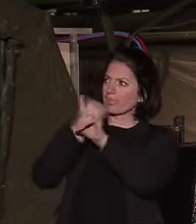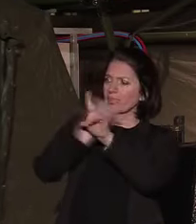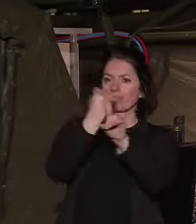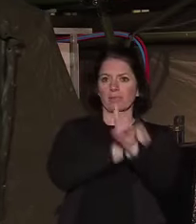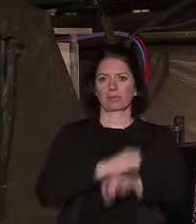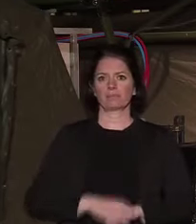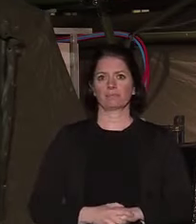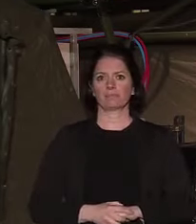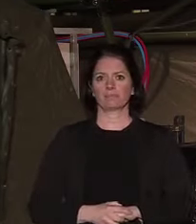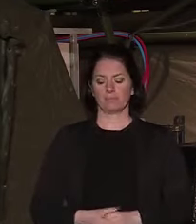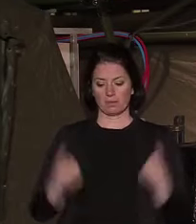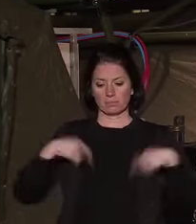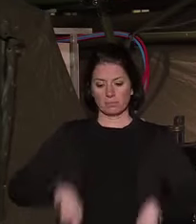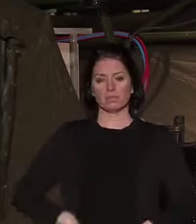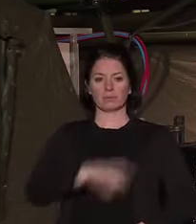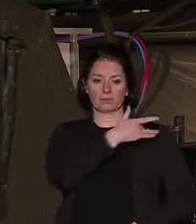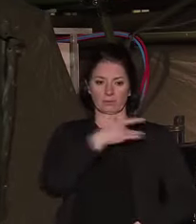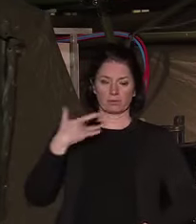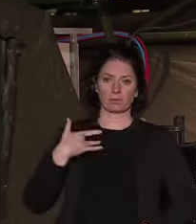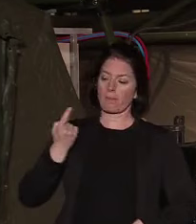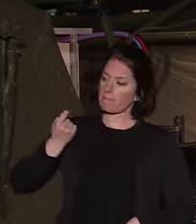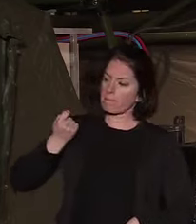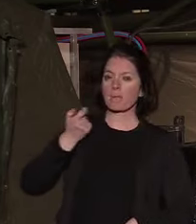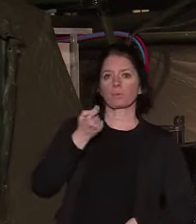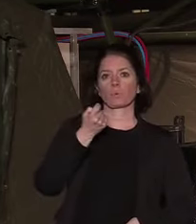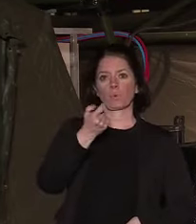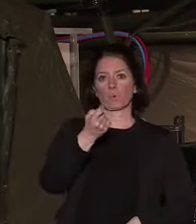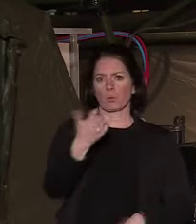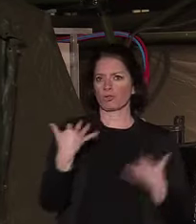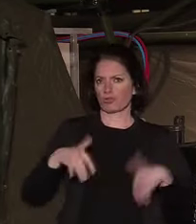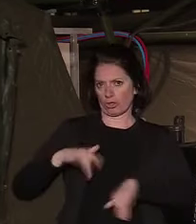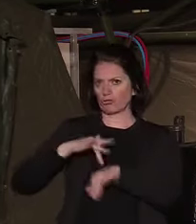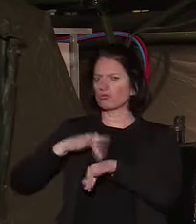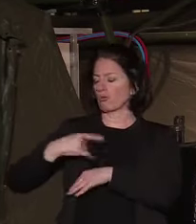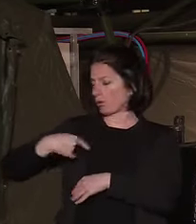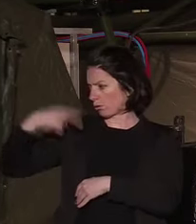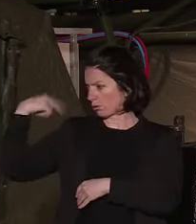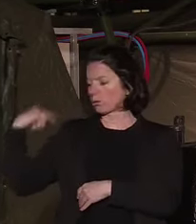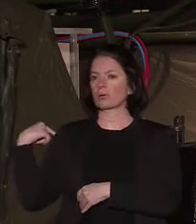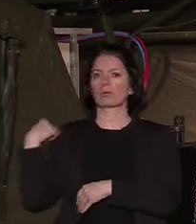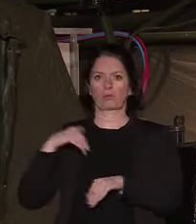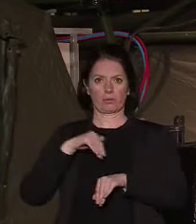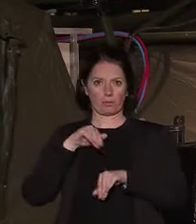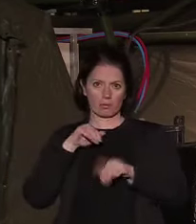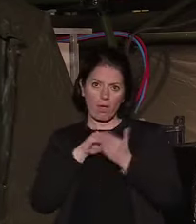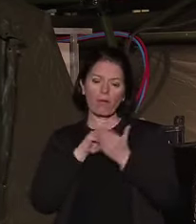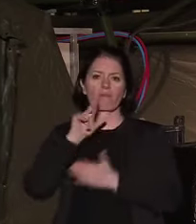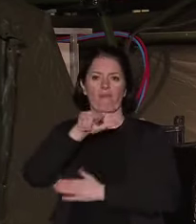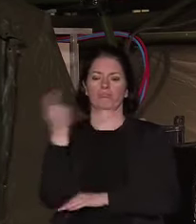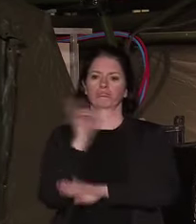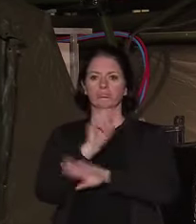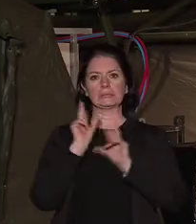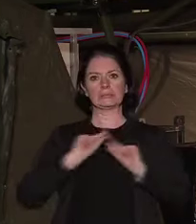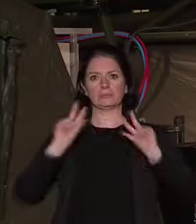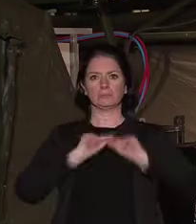Le ministre de la Santé reviendra dans les prochains jours, comme il l'a déjà fait et comme il le fait constamment sur les sujets les plus sensibles, en